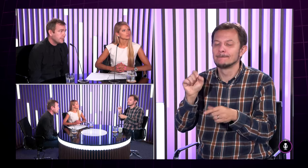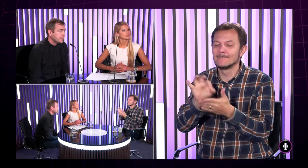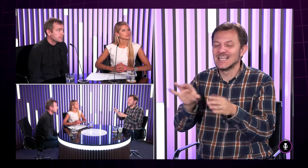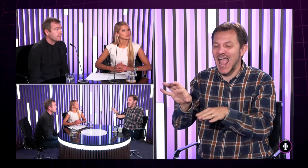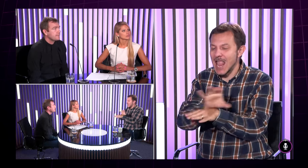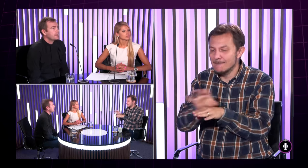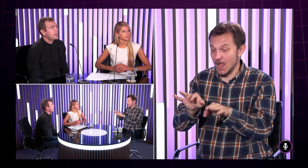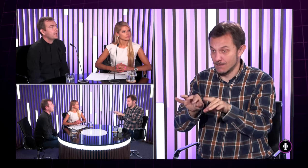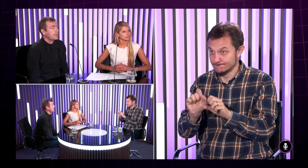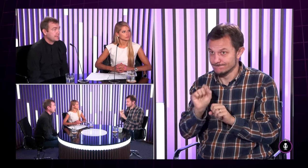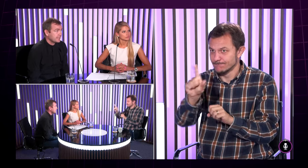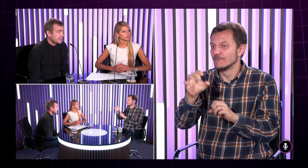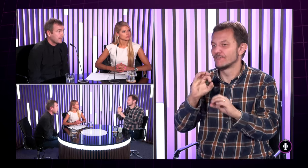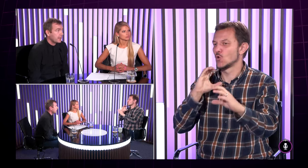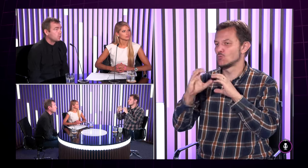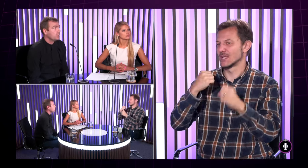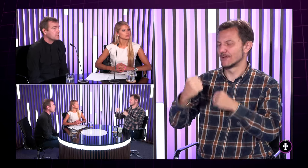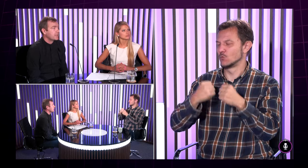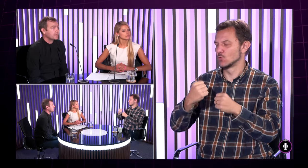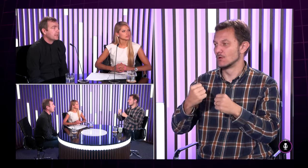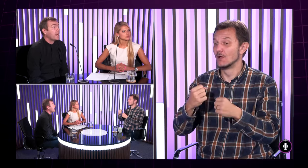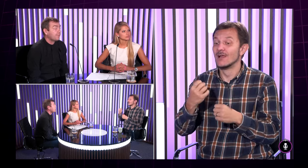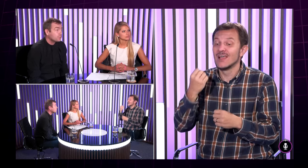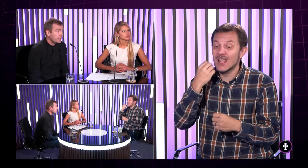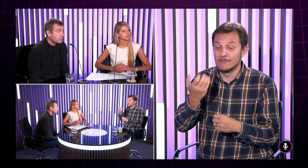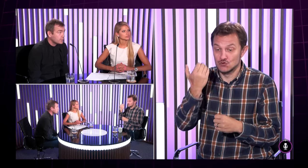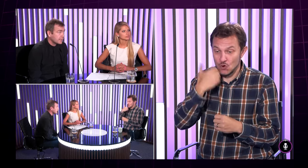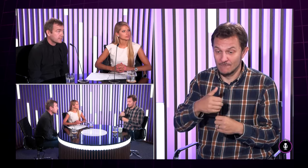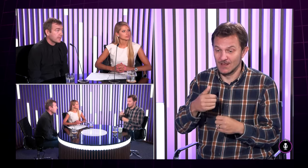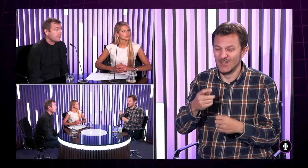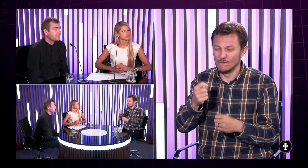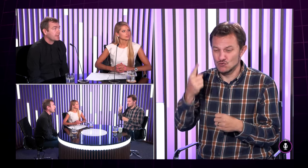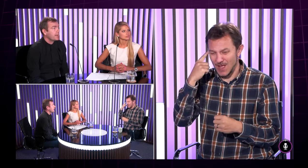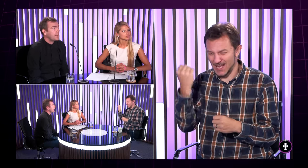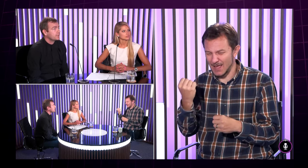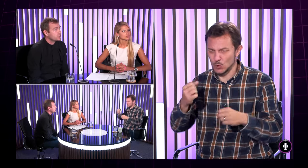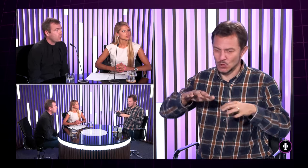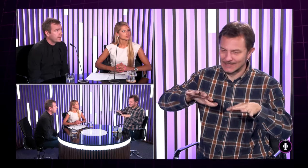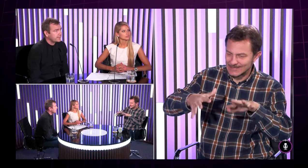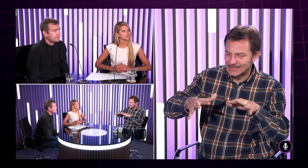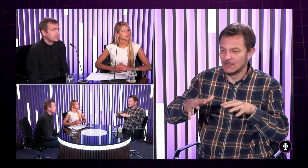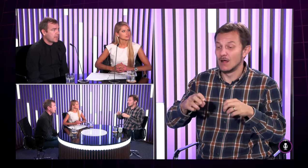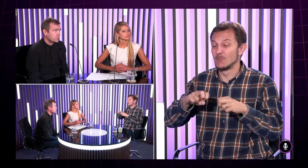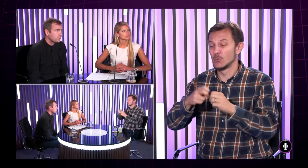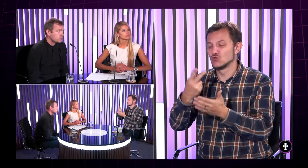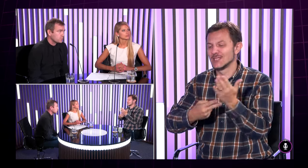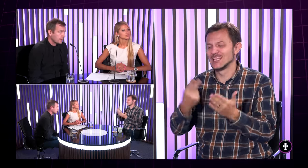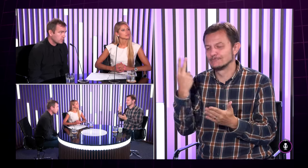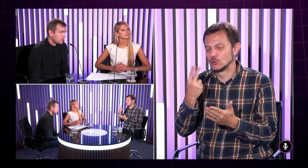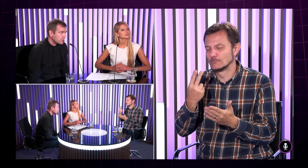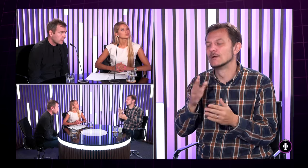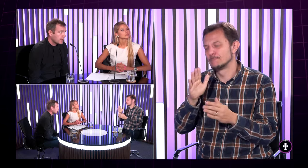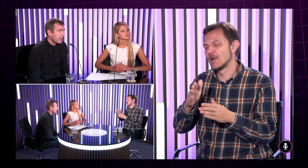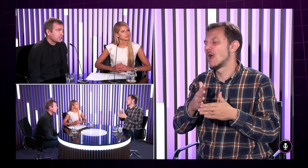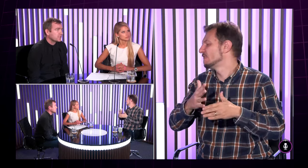životopís, ako napísať e-mail, ako ho poslať a funguje komunikácia. Ak človek má slabšiu funkčnú